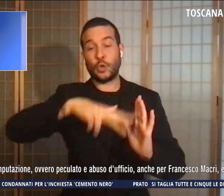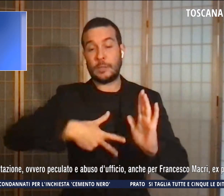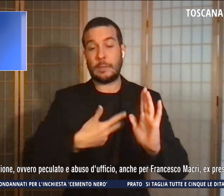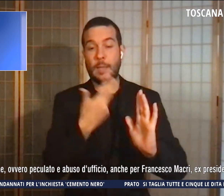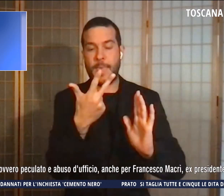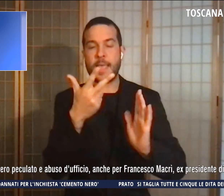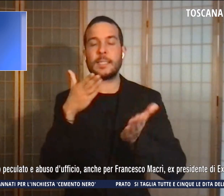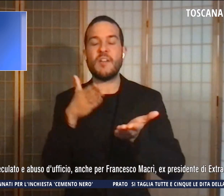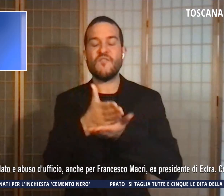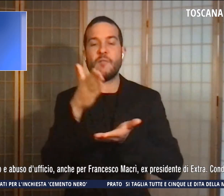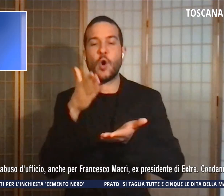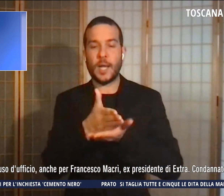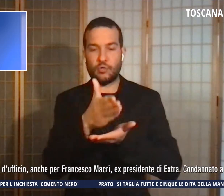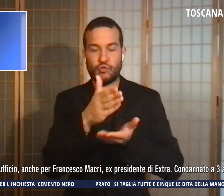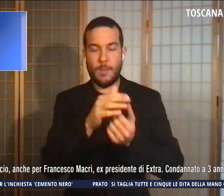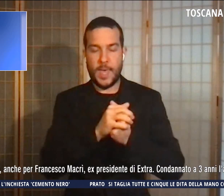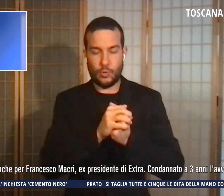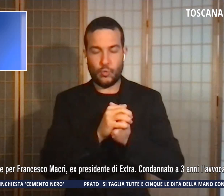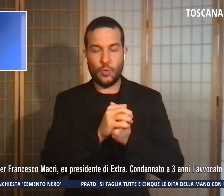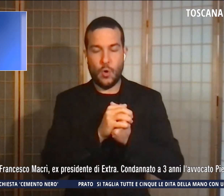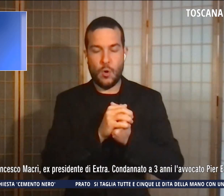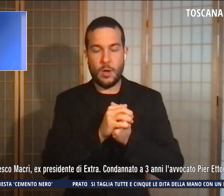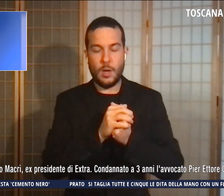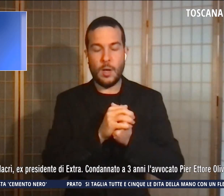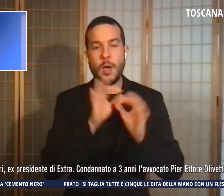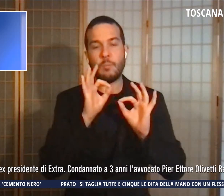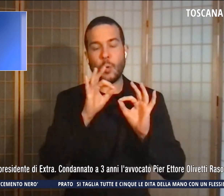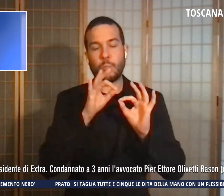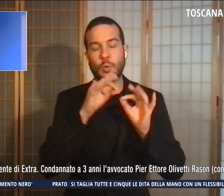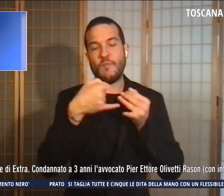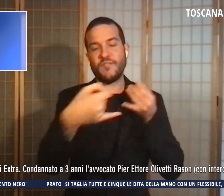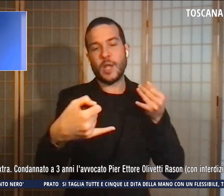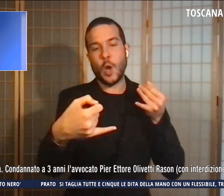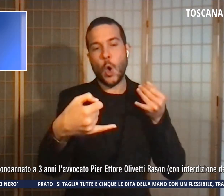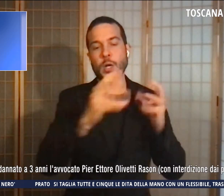nell'ambito del filone multiservizi.